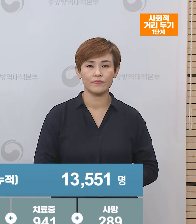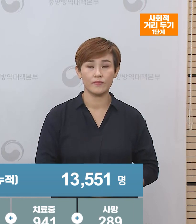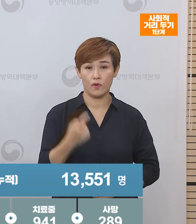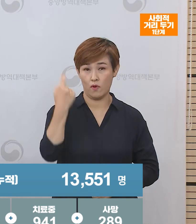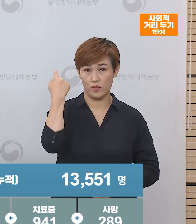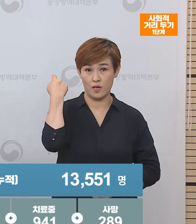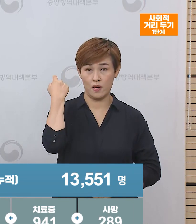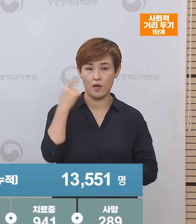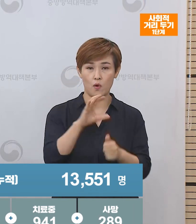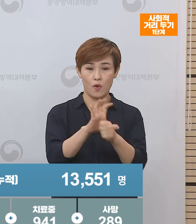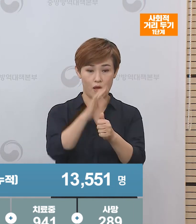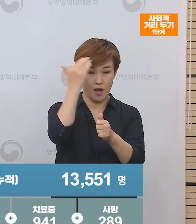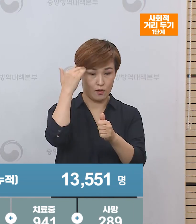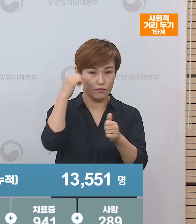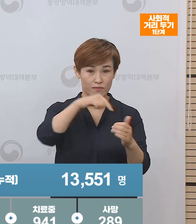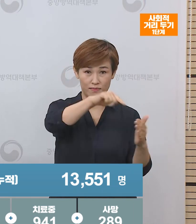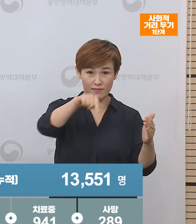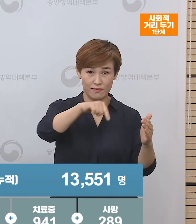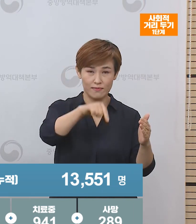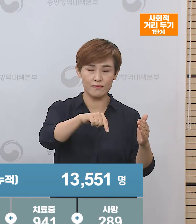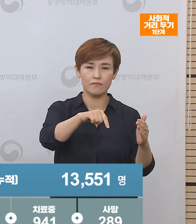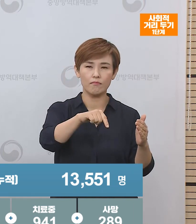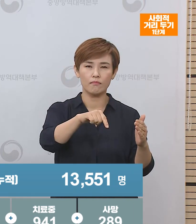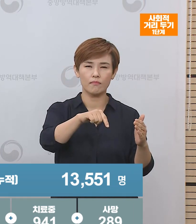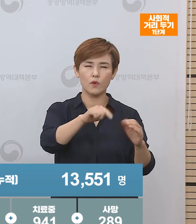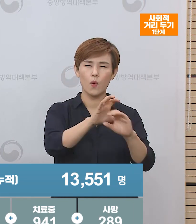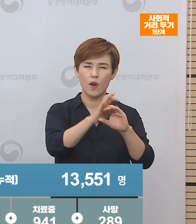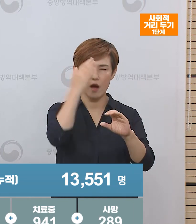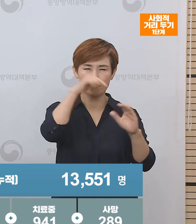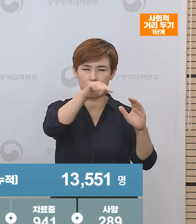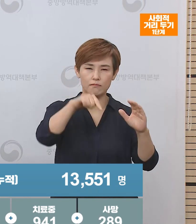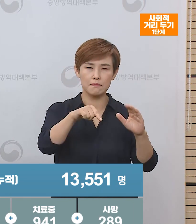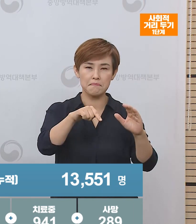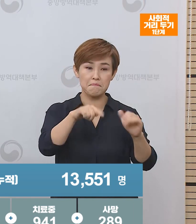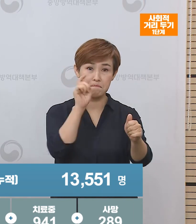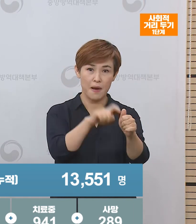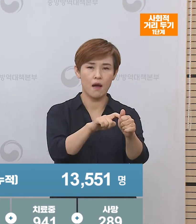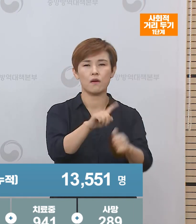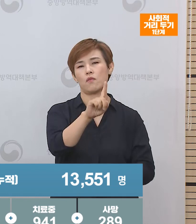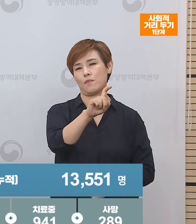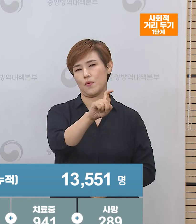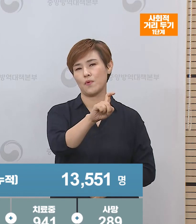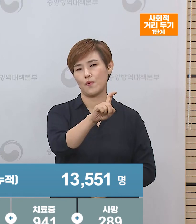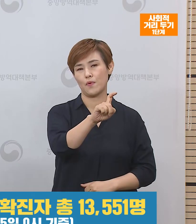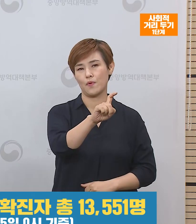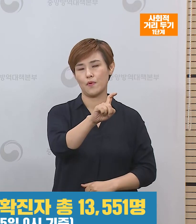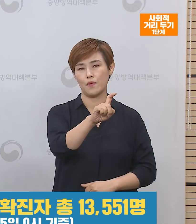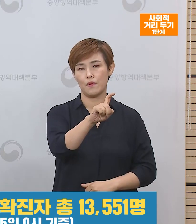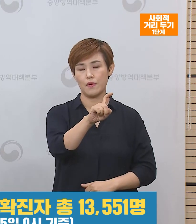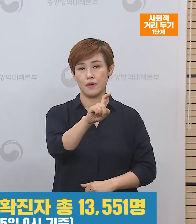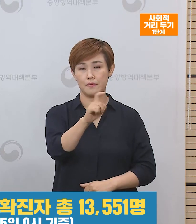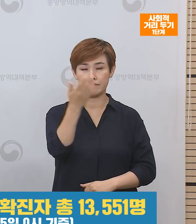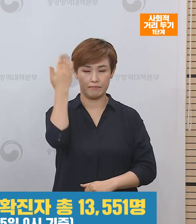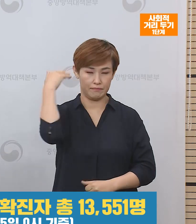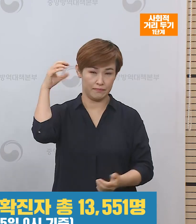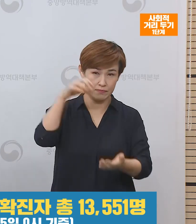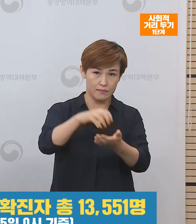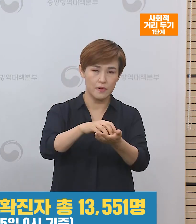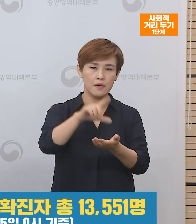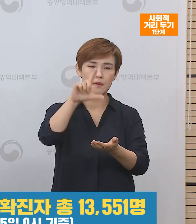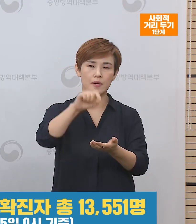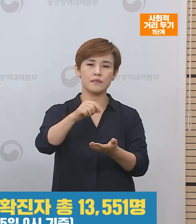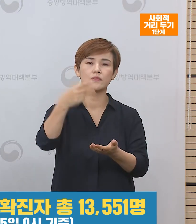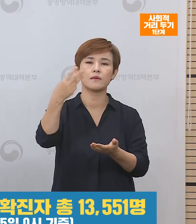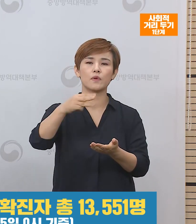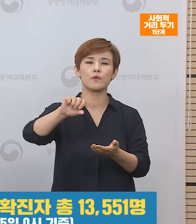어제 국내 발생은 신규 확진자가 11명입니다. 총 누적 확진자 수는 13